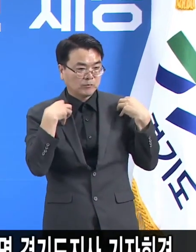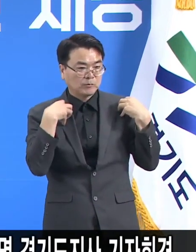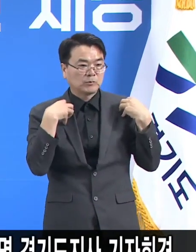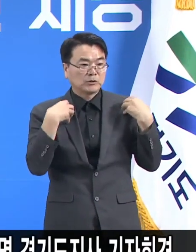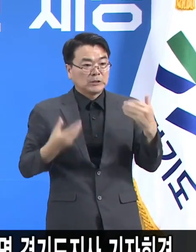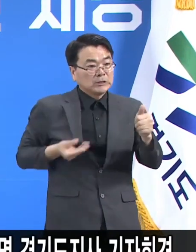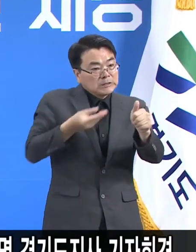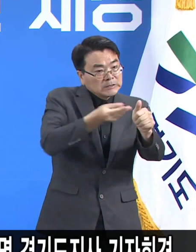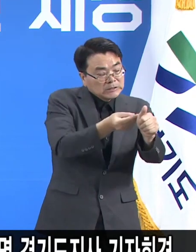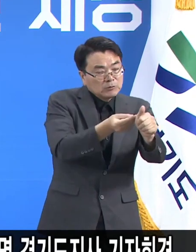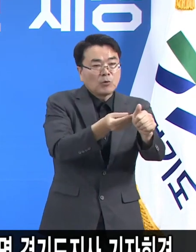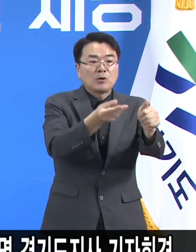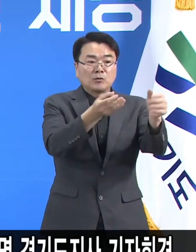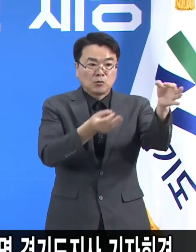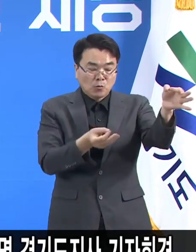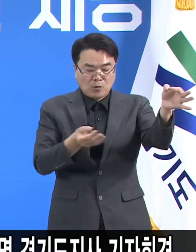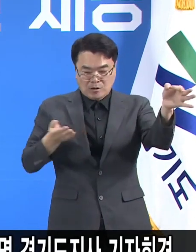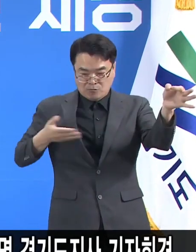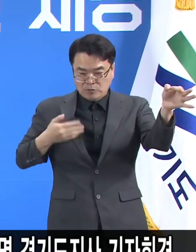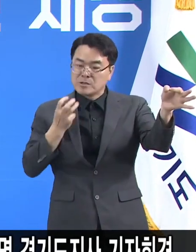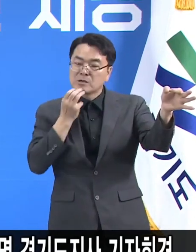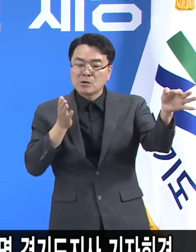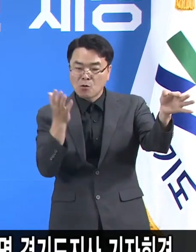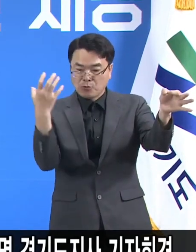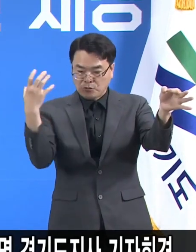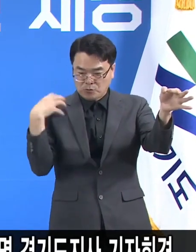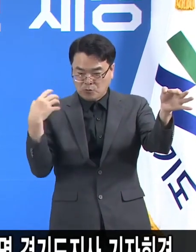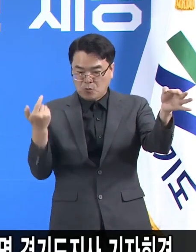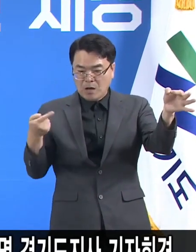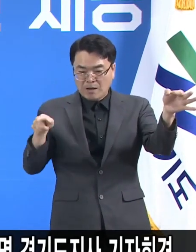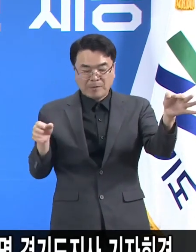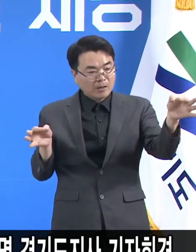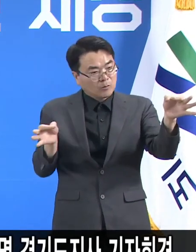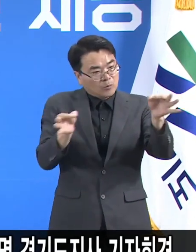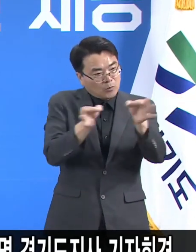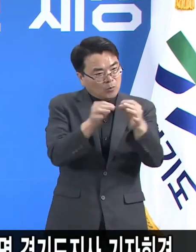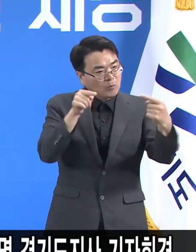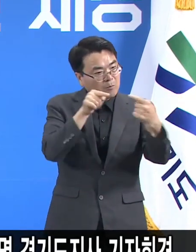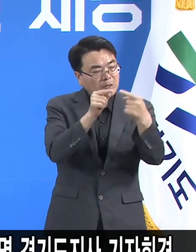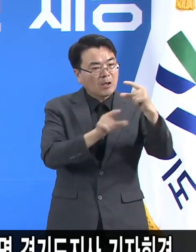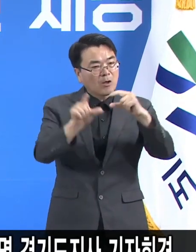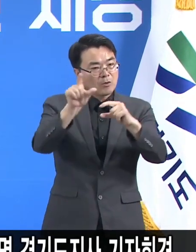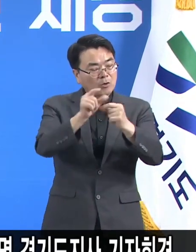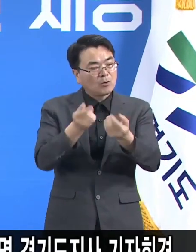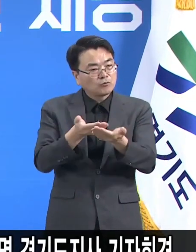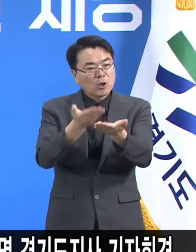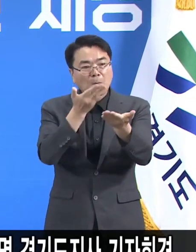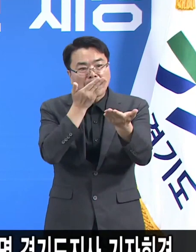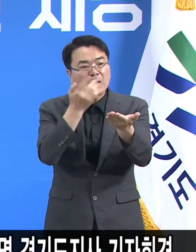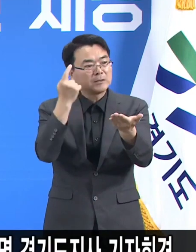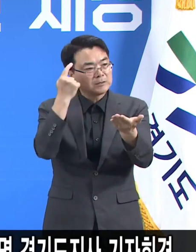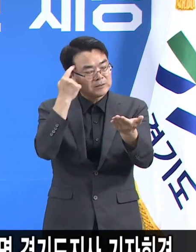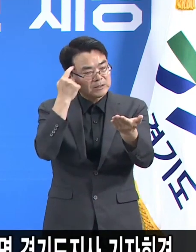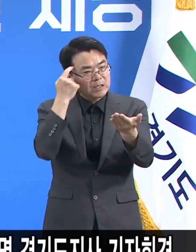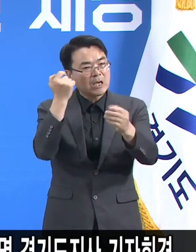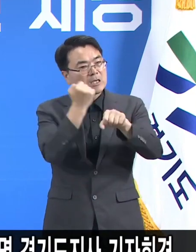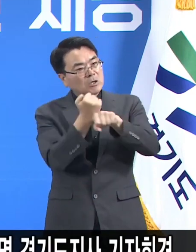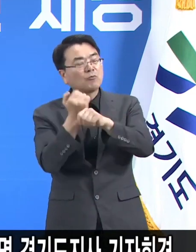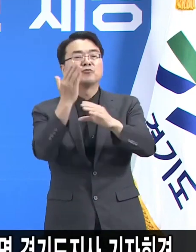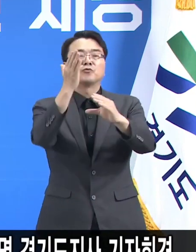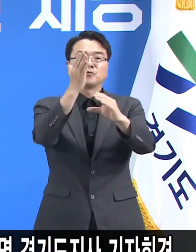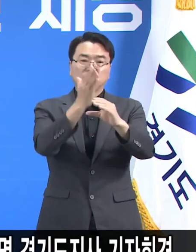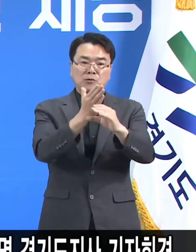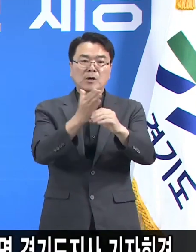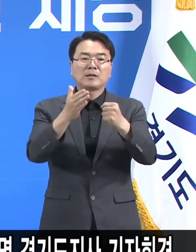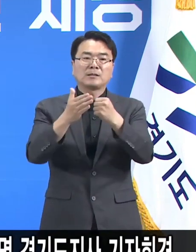있어서 그 부분도 지금 살펴봐야 되기 때문에 지금 경기도 차원의 독자적인 재난지원금